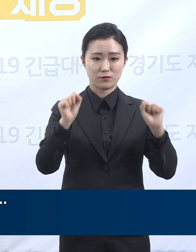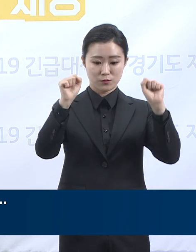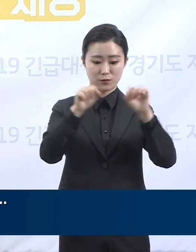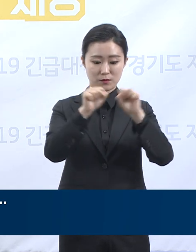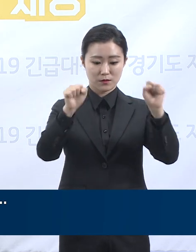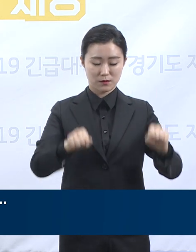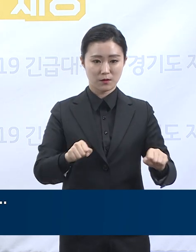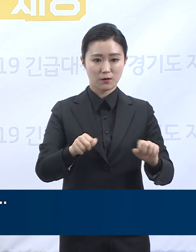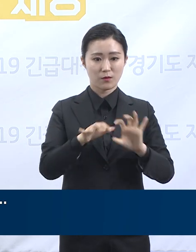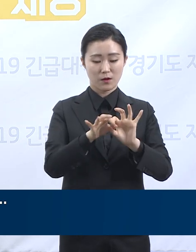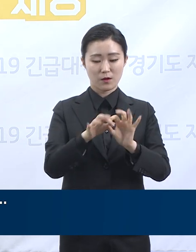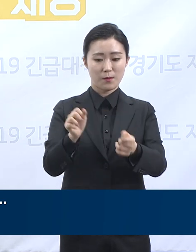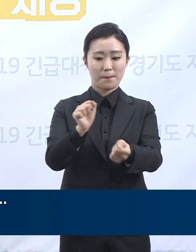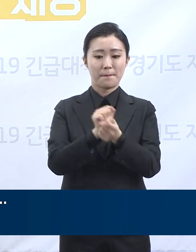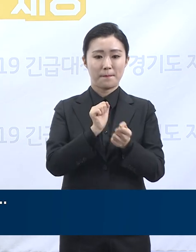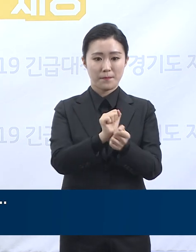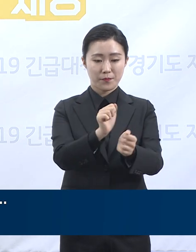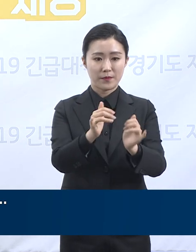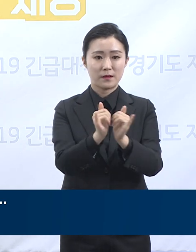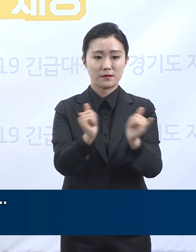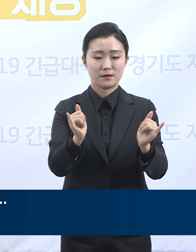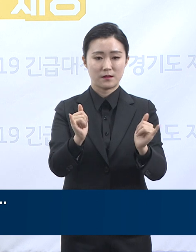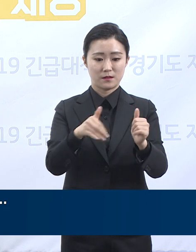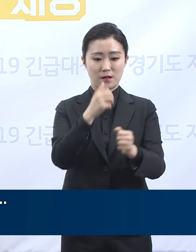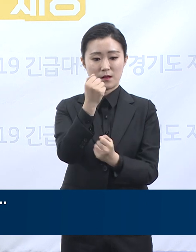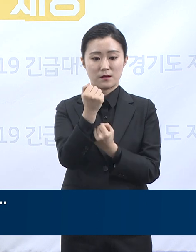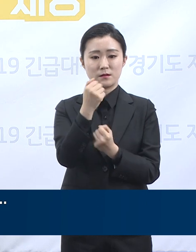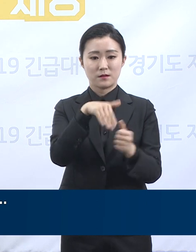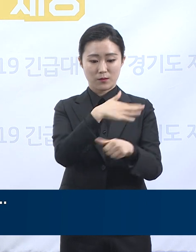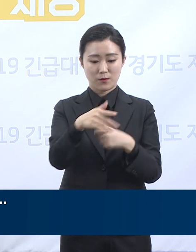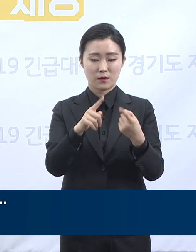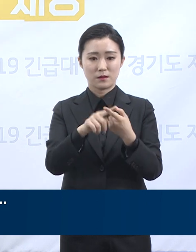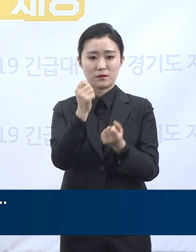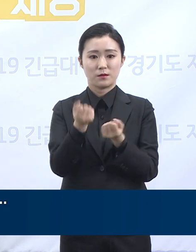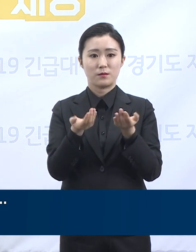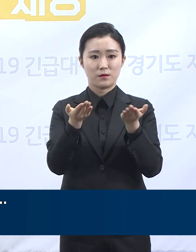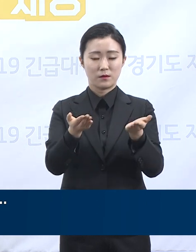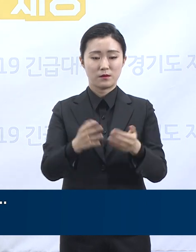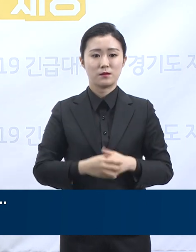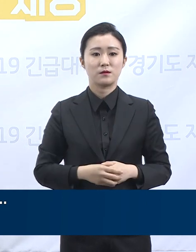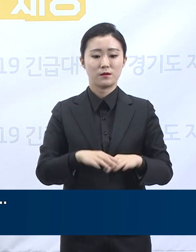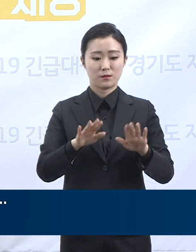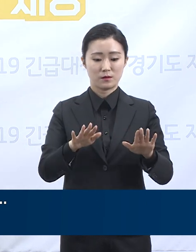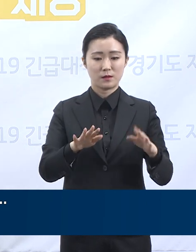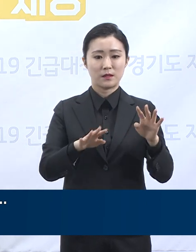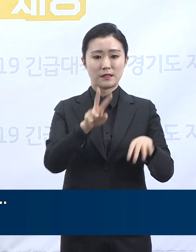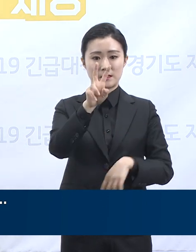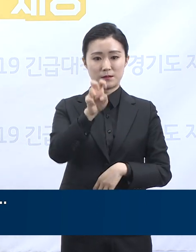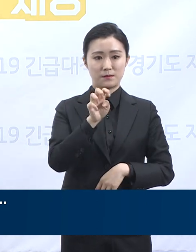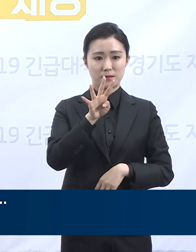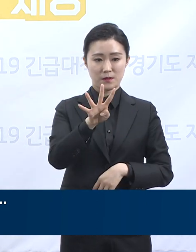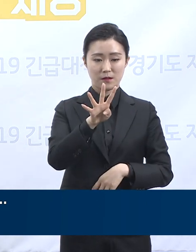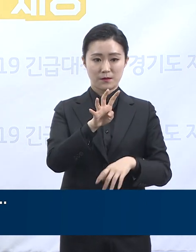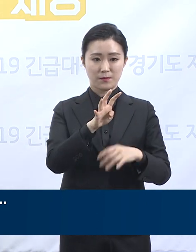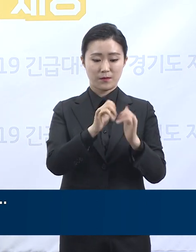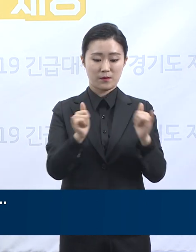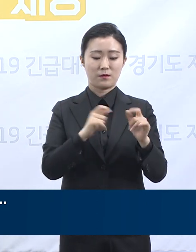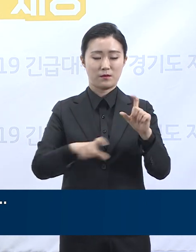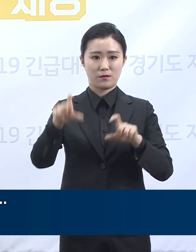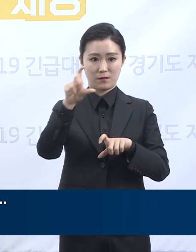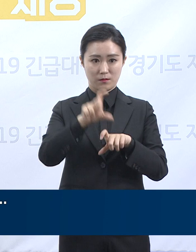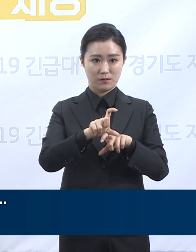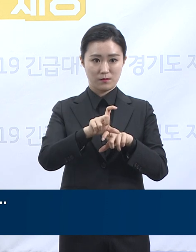관련한 도내 확진자는 오늘 0시 기준 2명이 증가한 총 24명입니다. 해당 탁구장 관련된 사례가 6명,